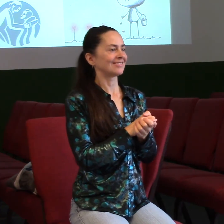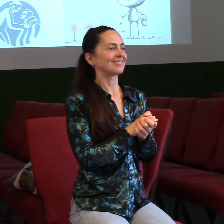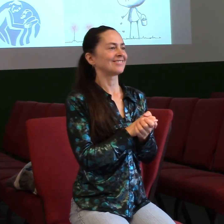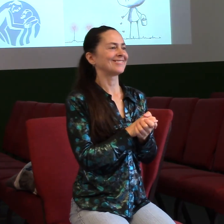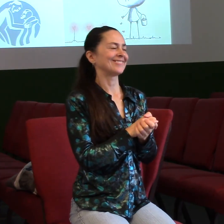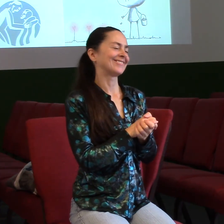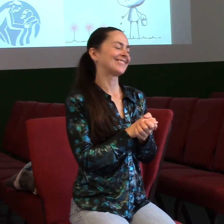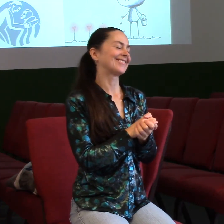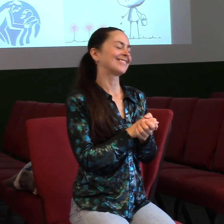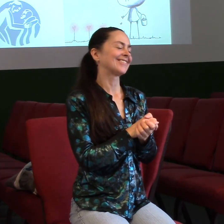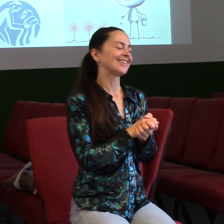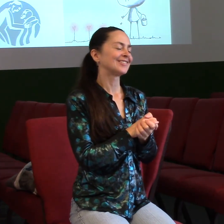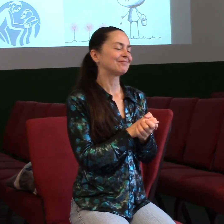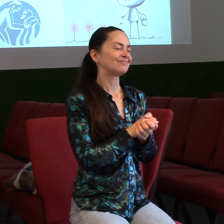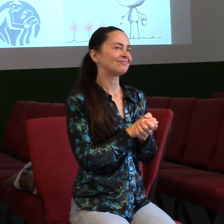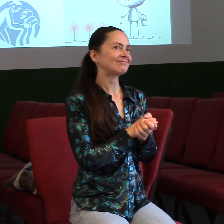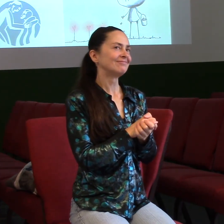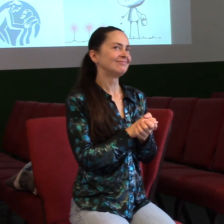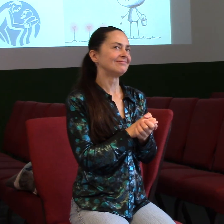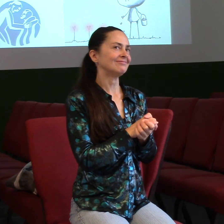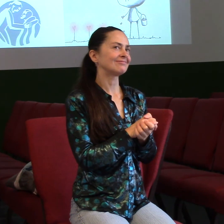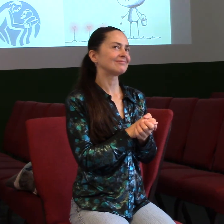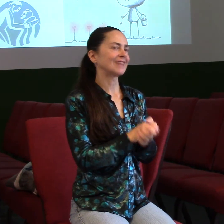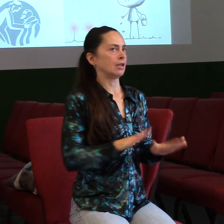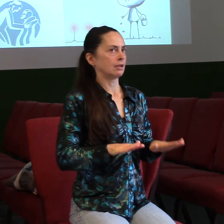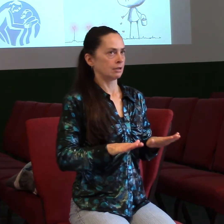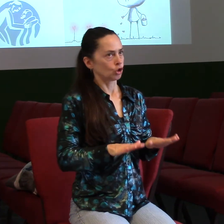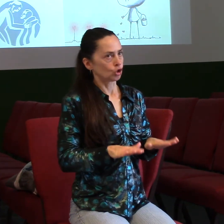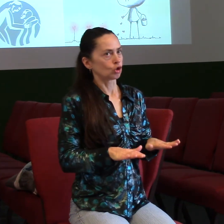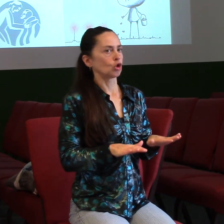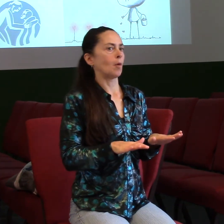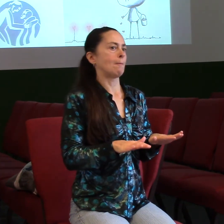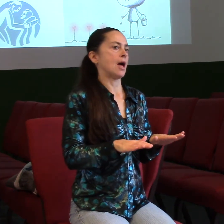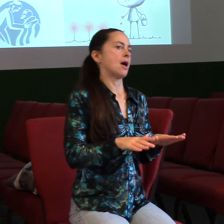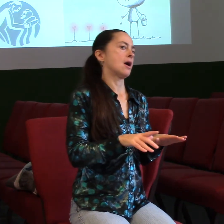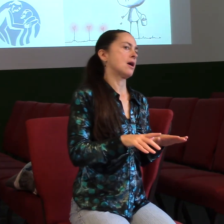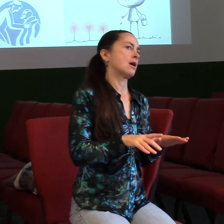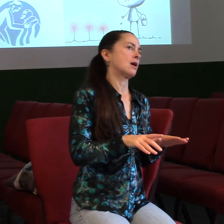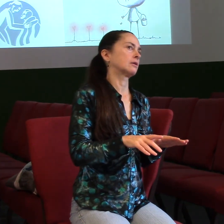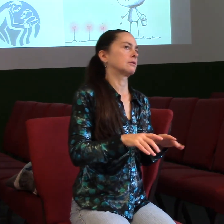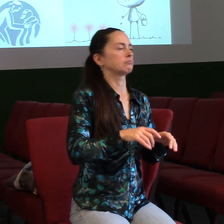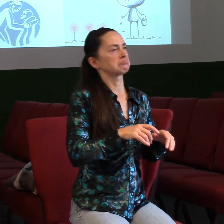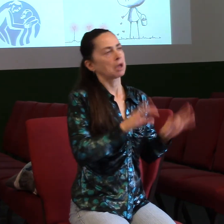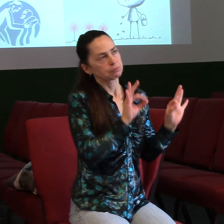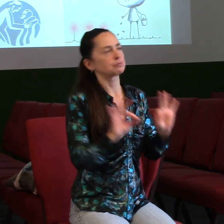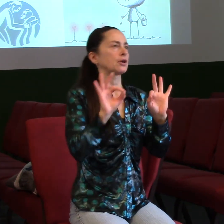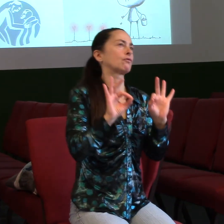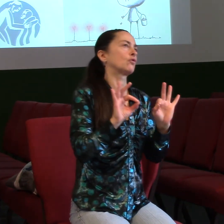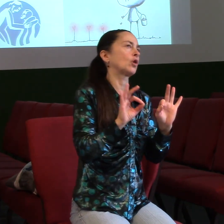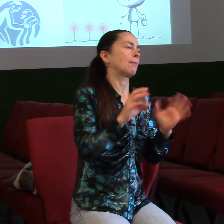Mně mu to vždycky napadne to, když u nás děláme nějaké akce pro mládežníky, týmy, skupinky a podobně,